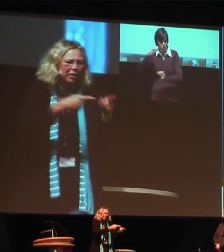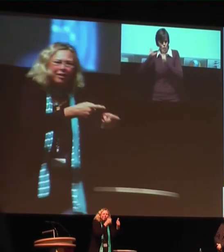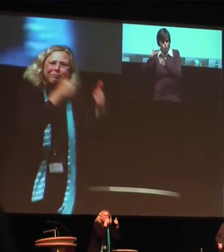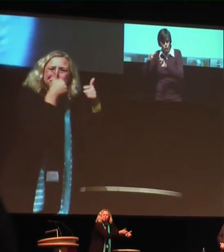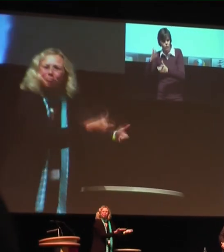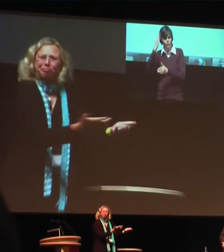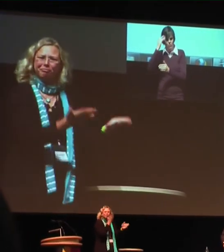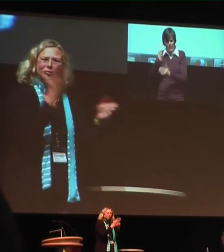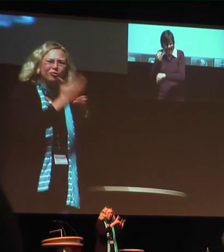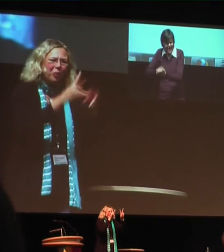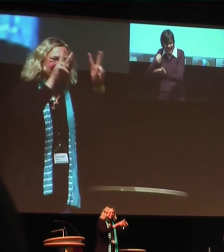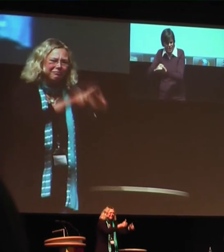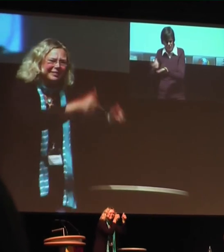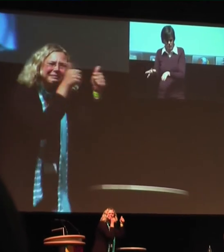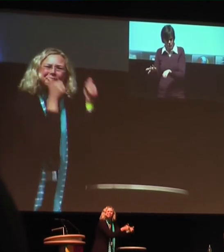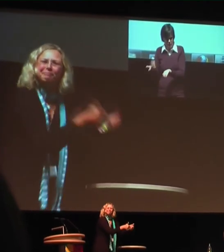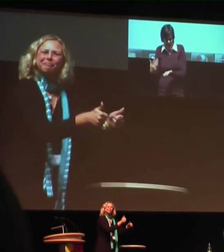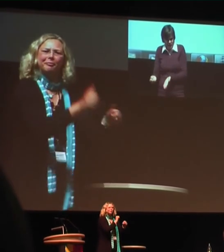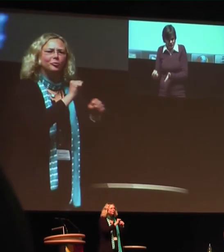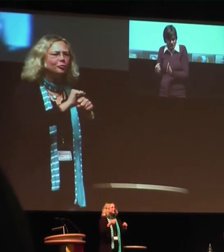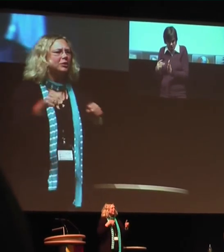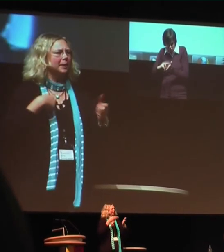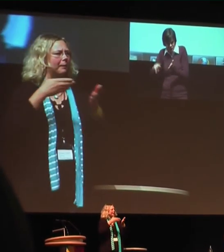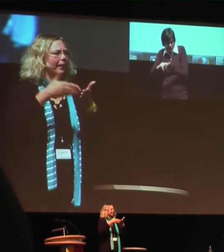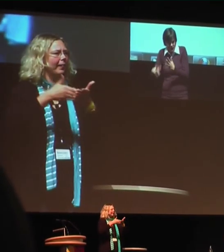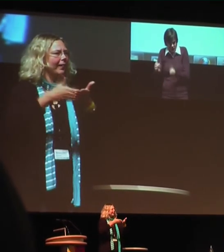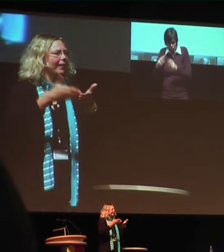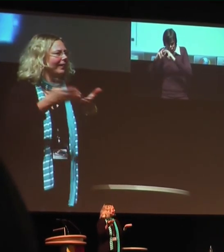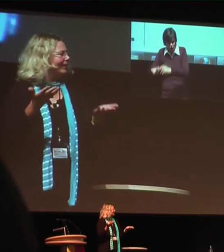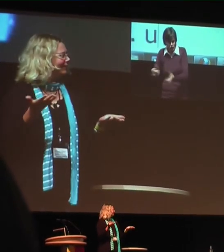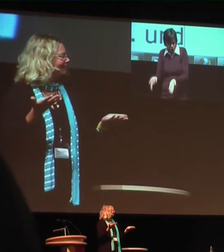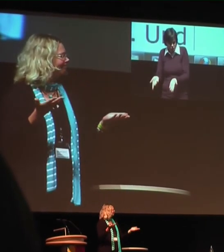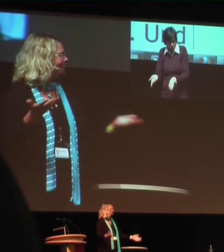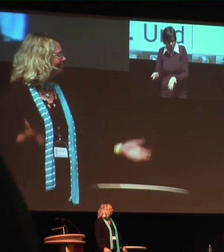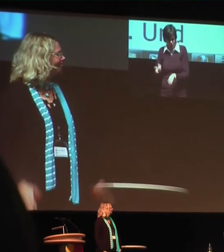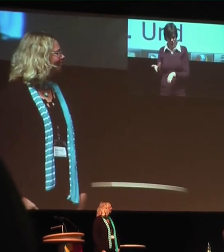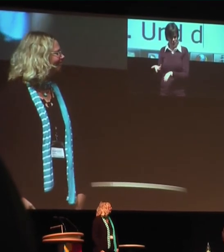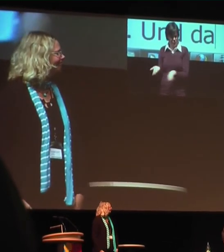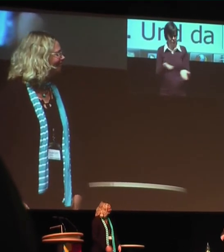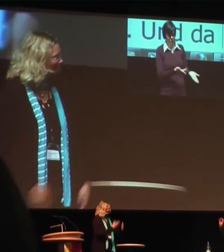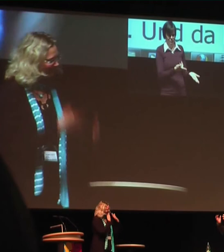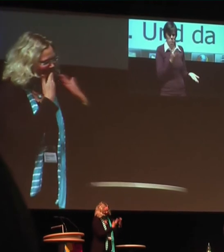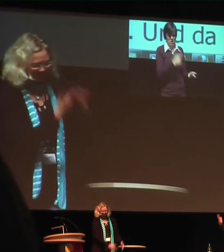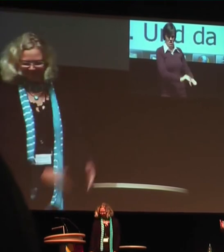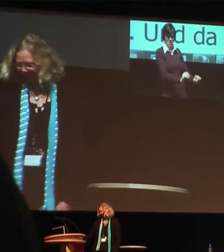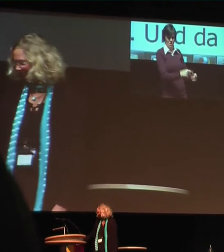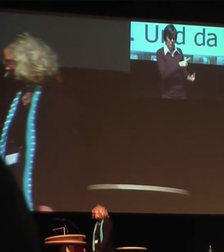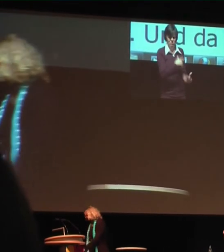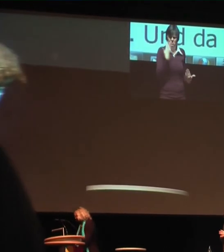enorm kämpfen müssen, wenn die wissenschaftlichen Belege, die ja nun vorliegen, immer so positiv sind, wie sie sind. Und warum kommen wir da eigentlich nicht